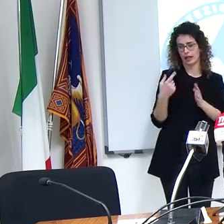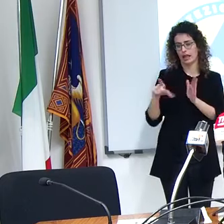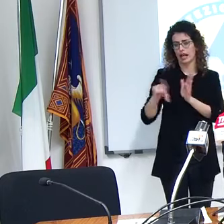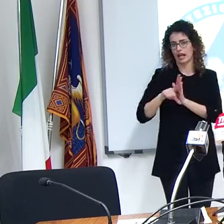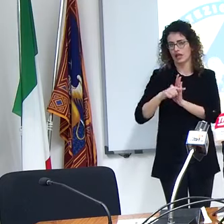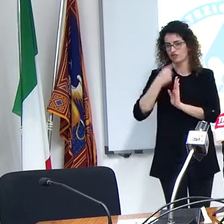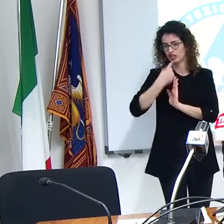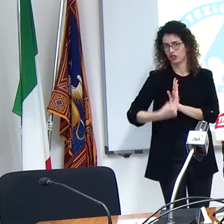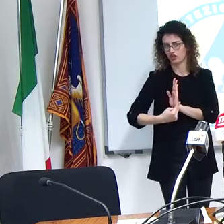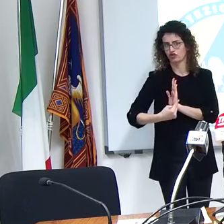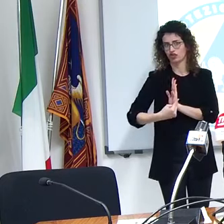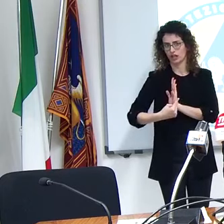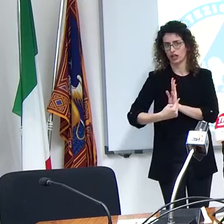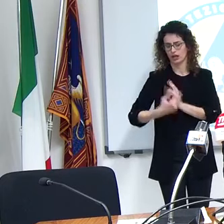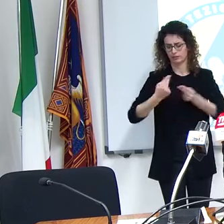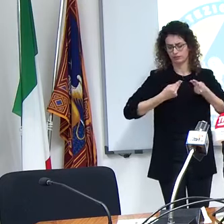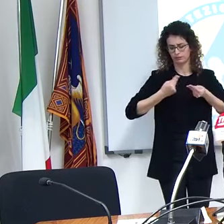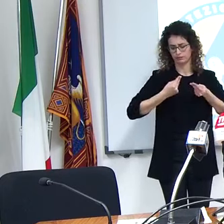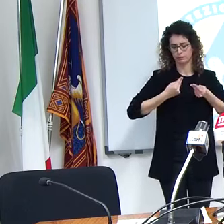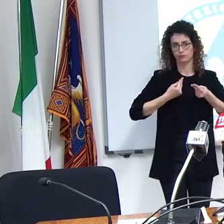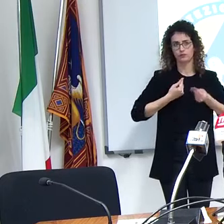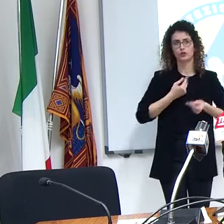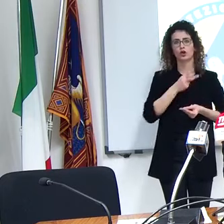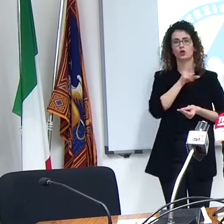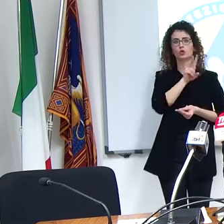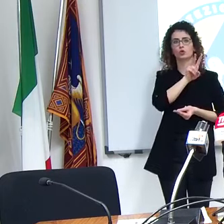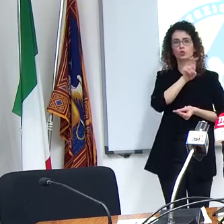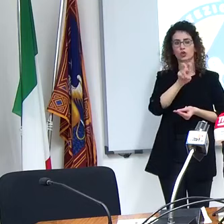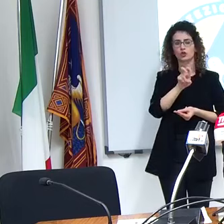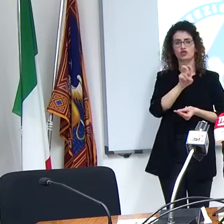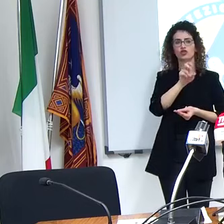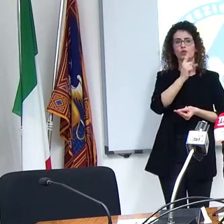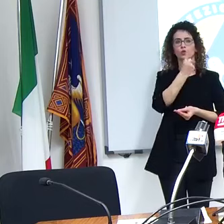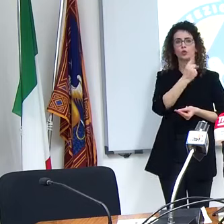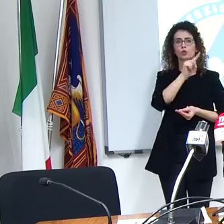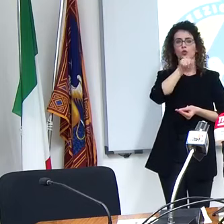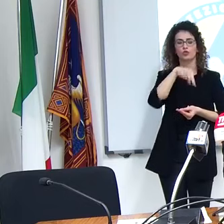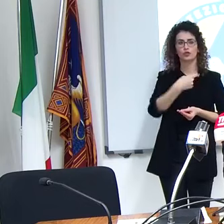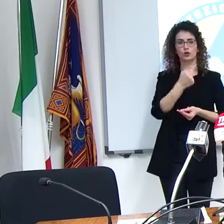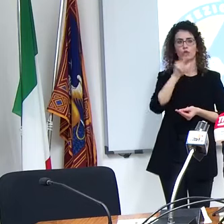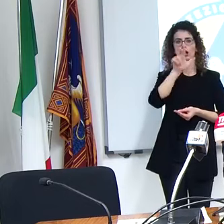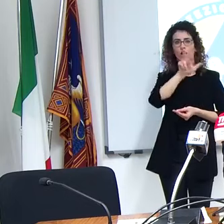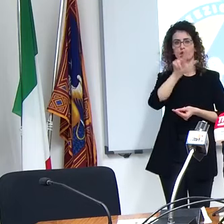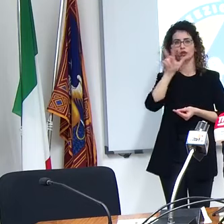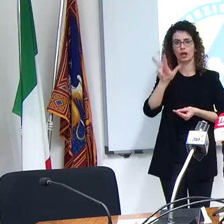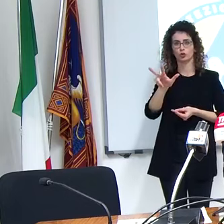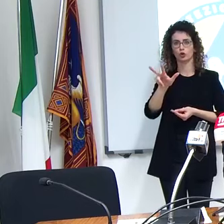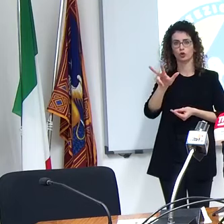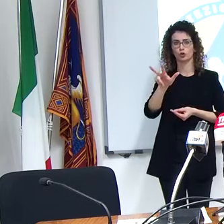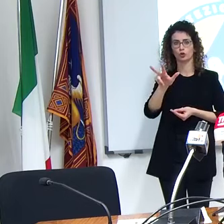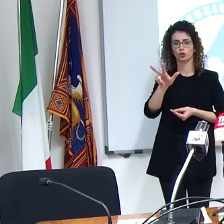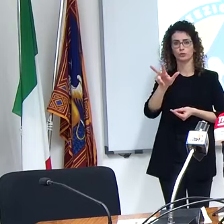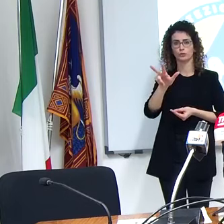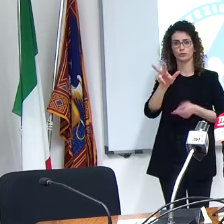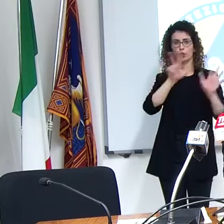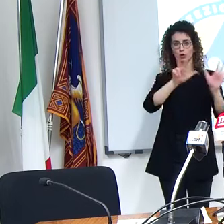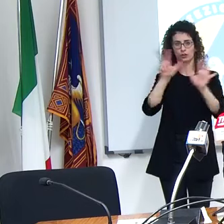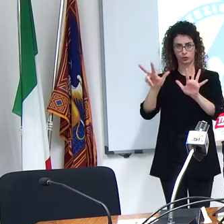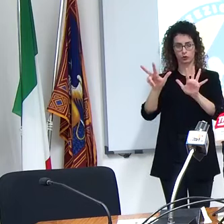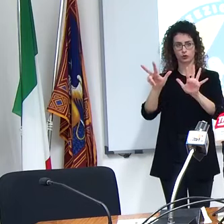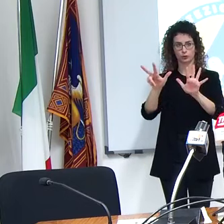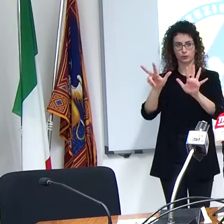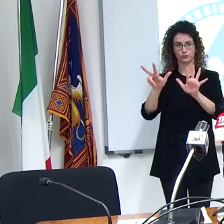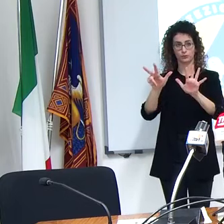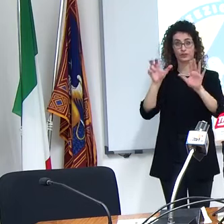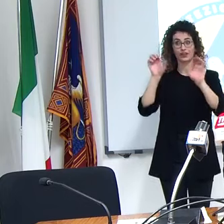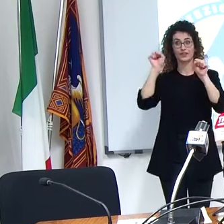ed era 201,88 nel Veneto